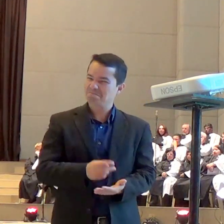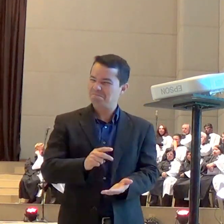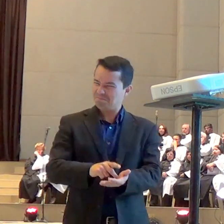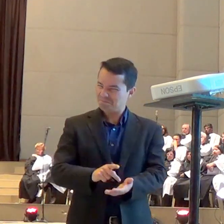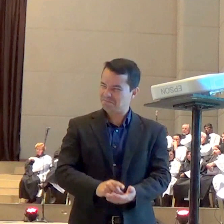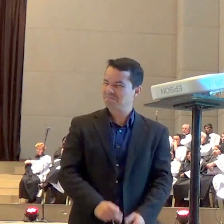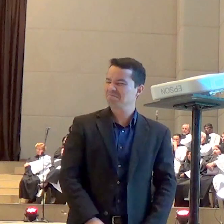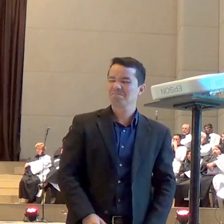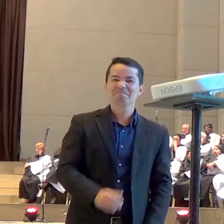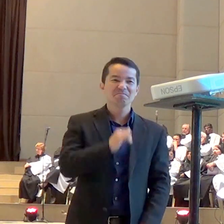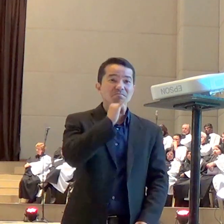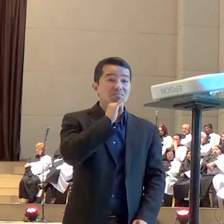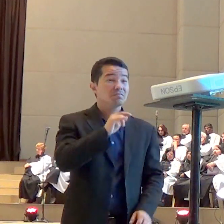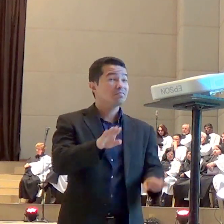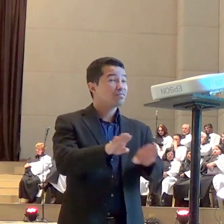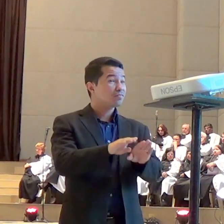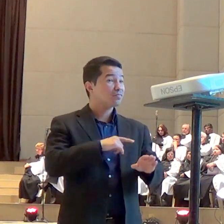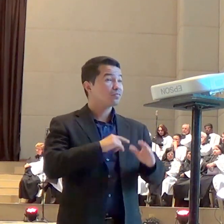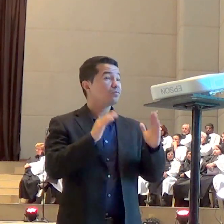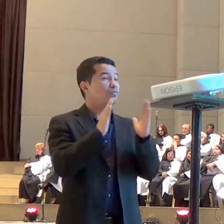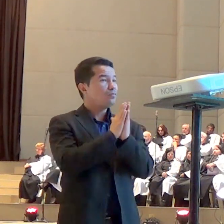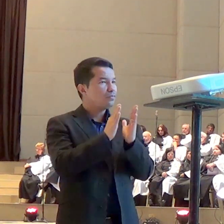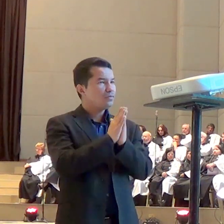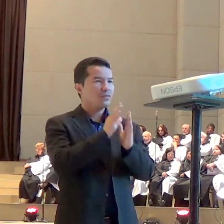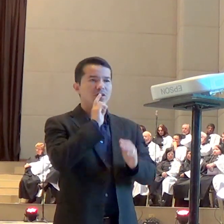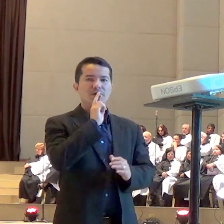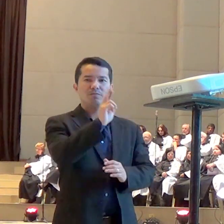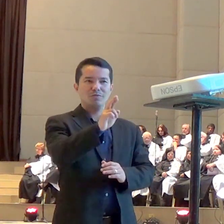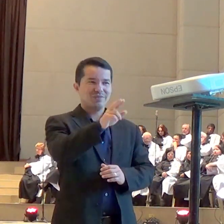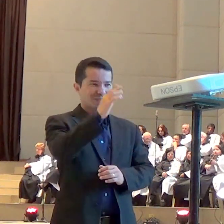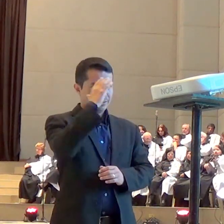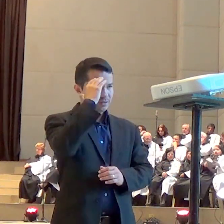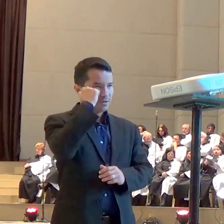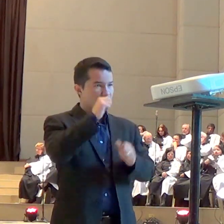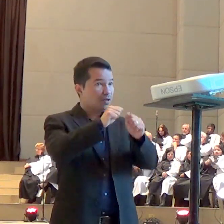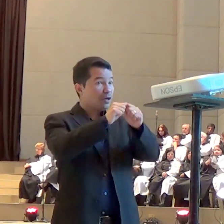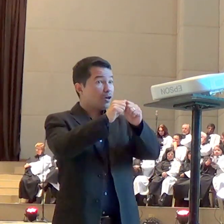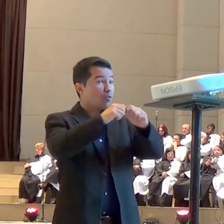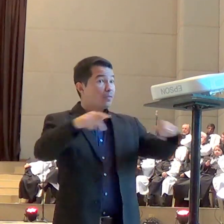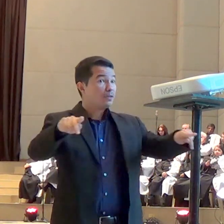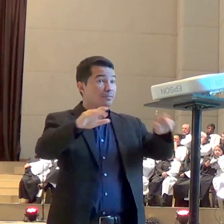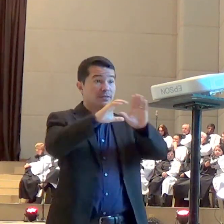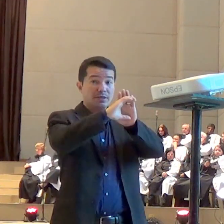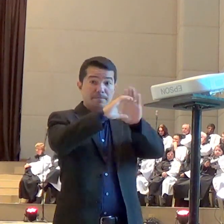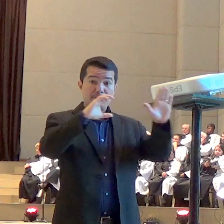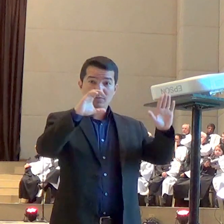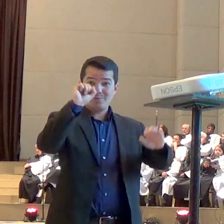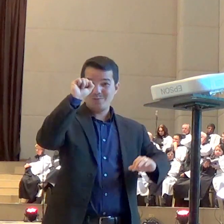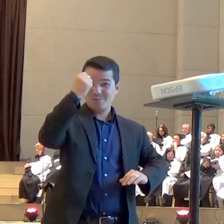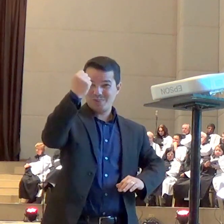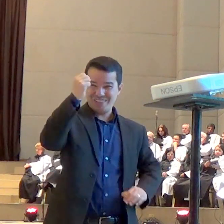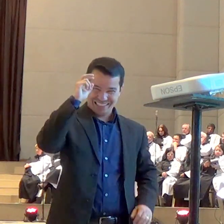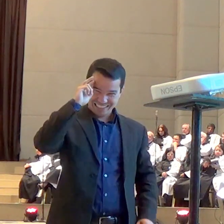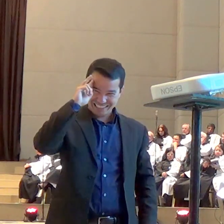oração seja Apocalipse 8 onde diz assim a palavra do Senhor